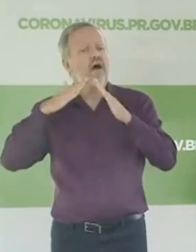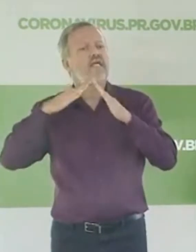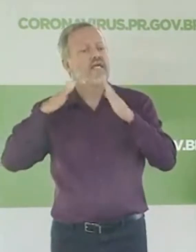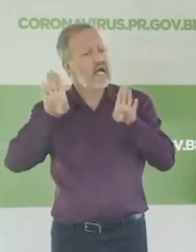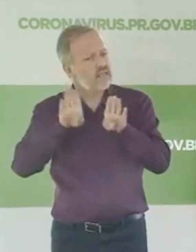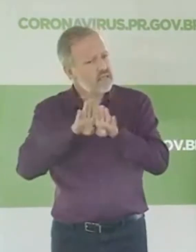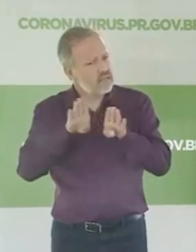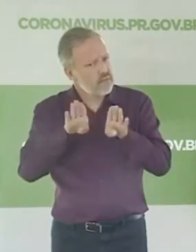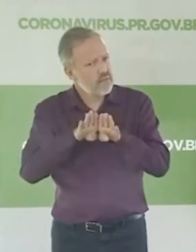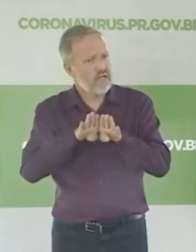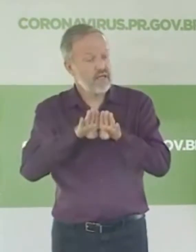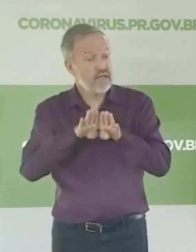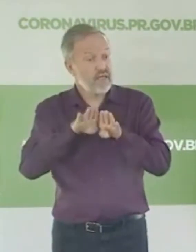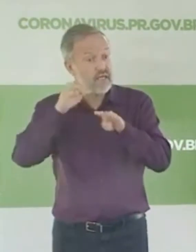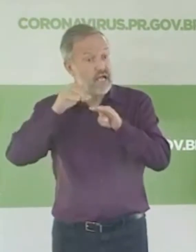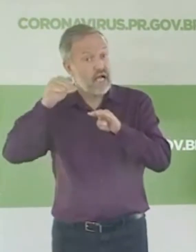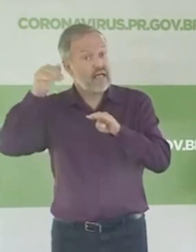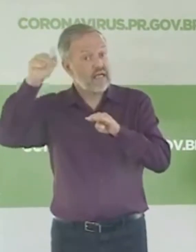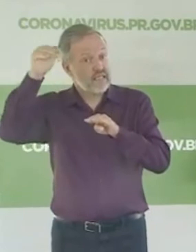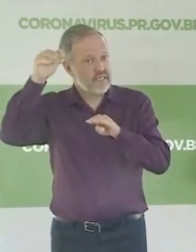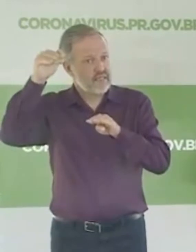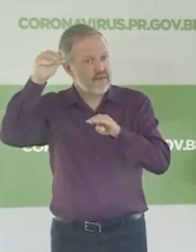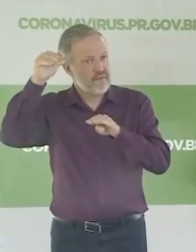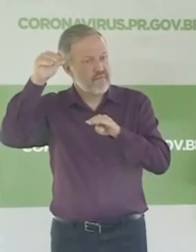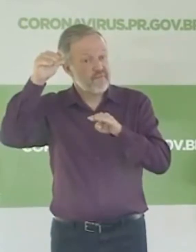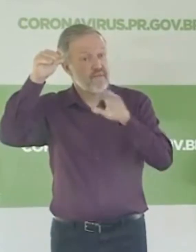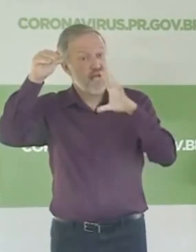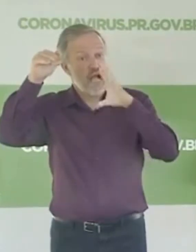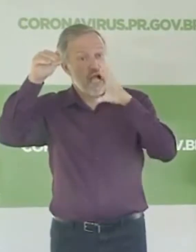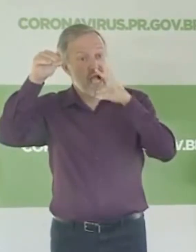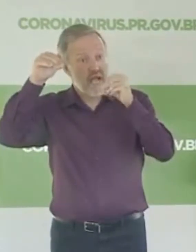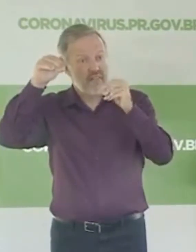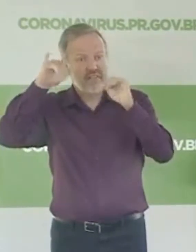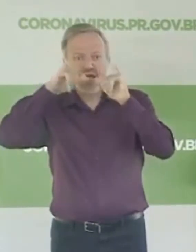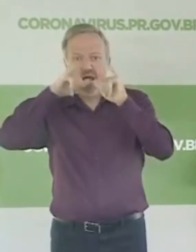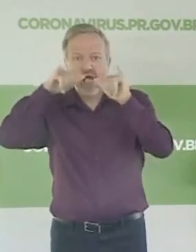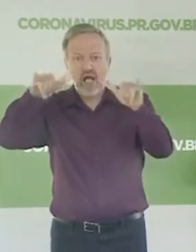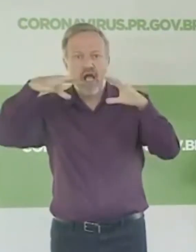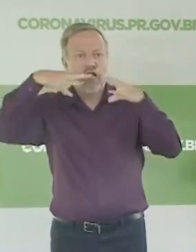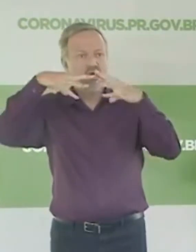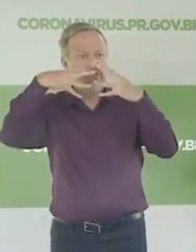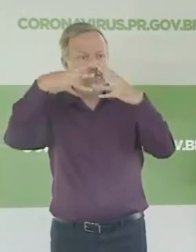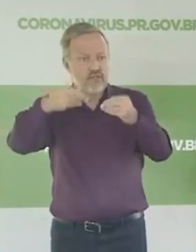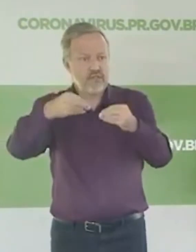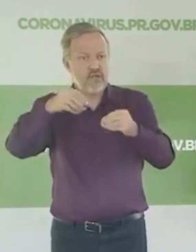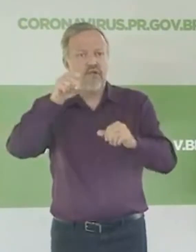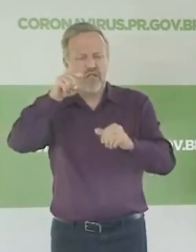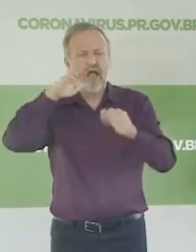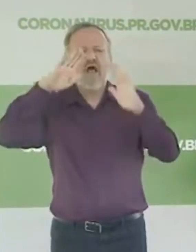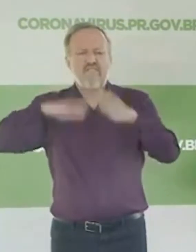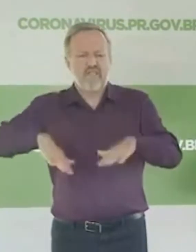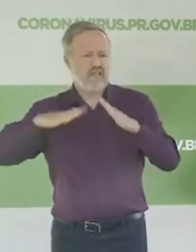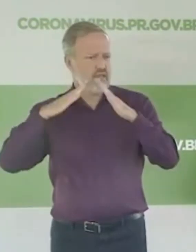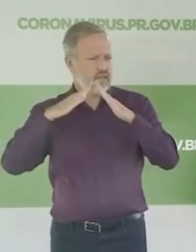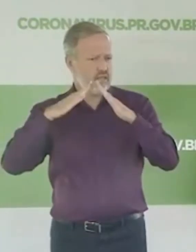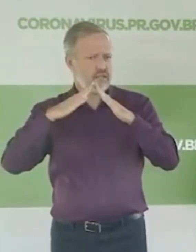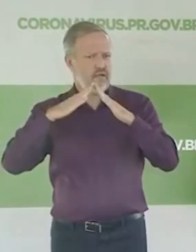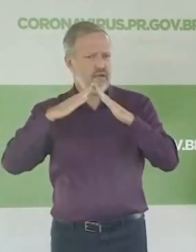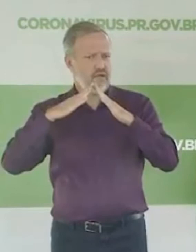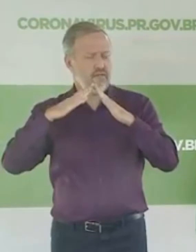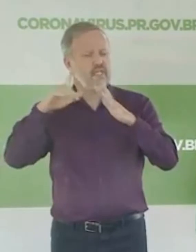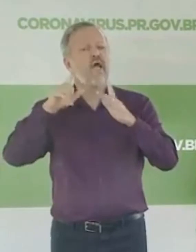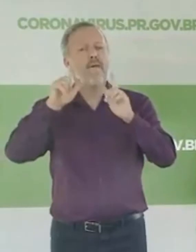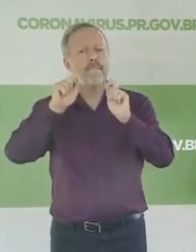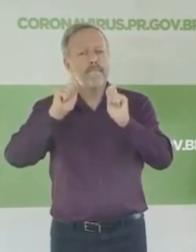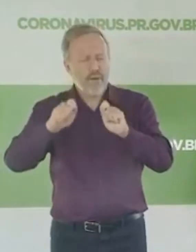tudo, é importante falar para todos que você fique em casa. Você que pode,